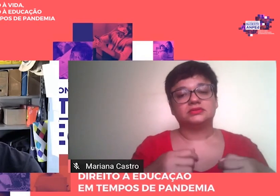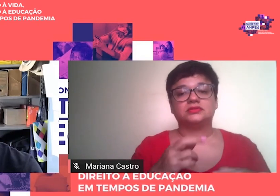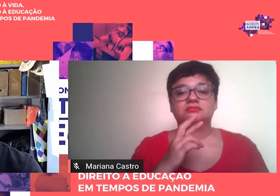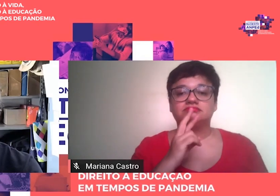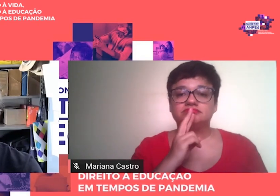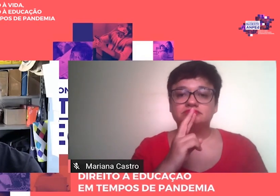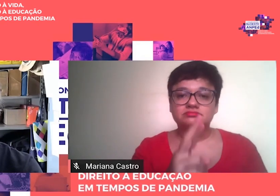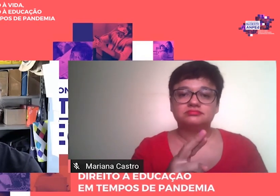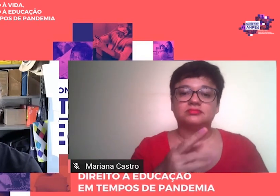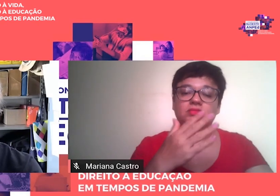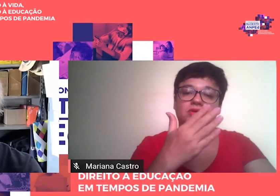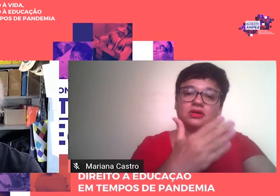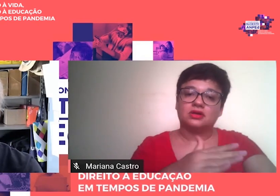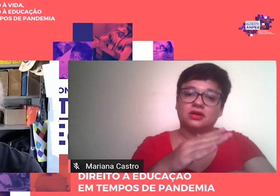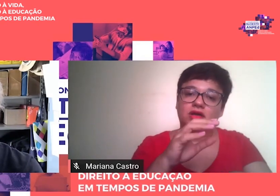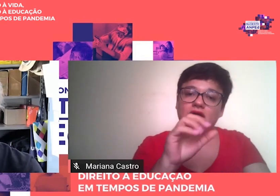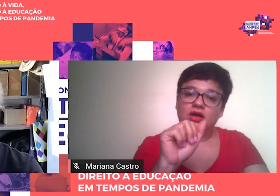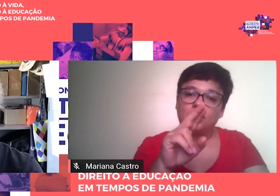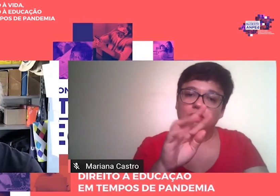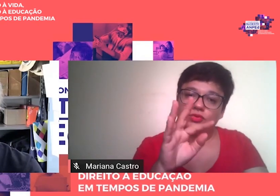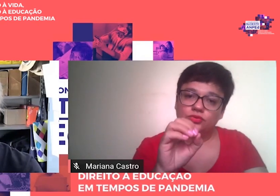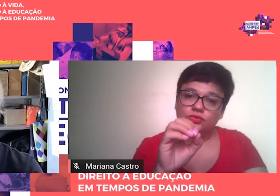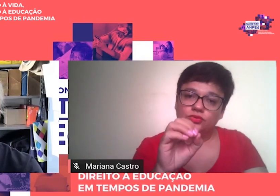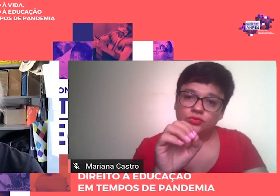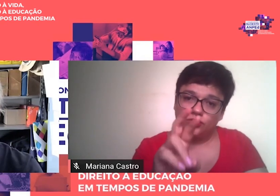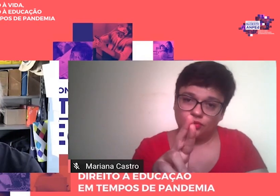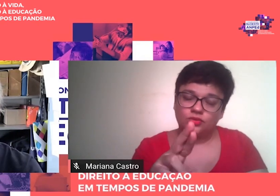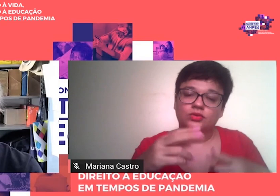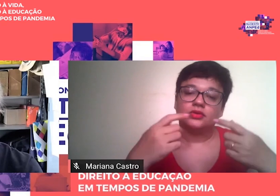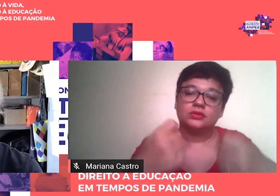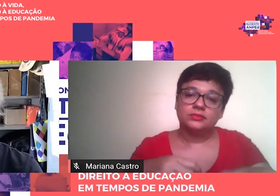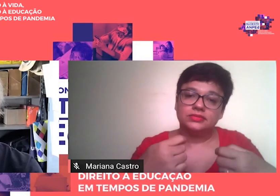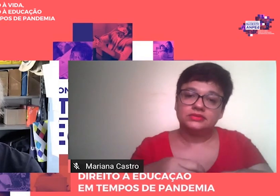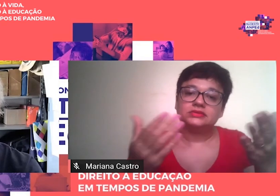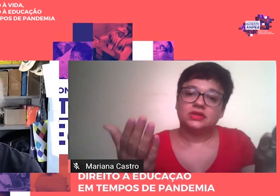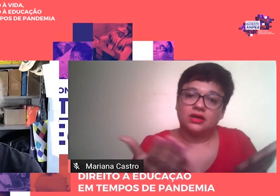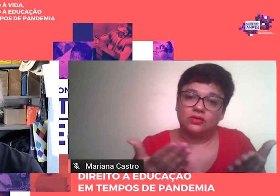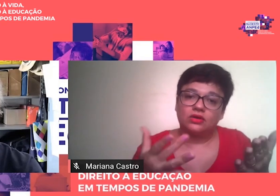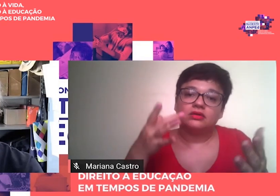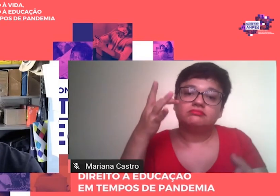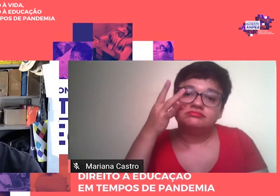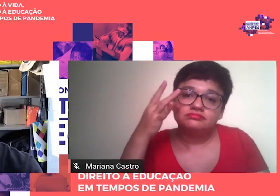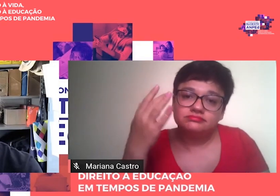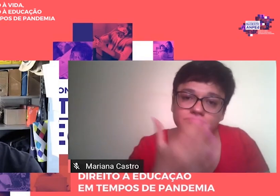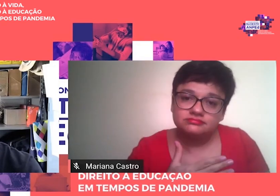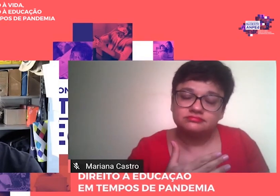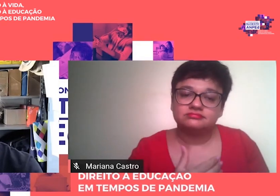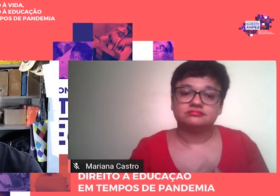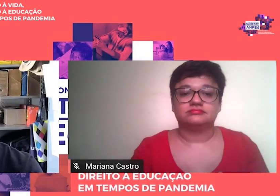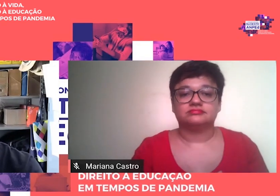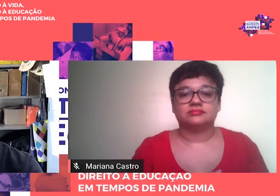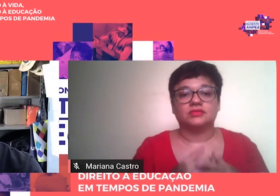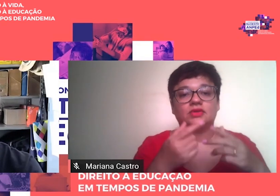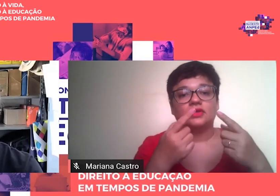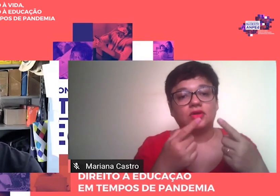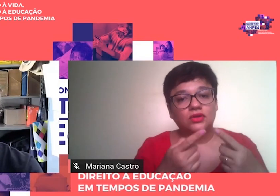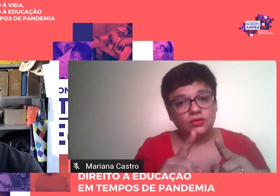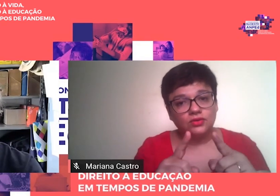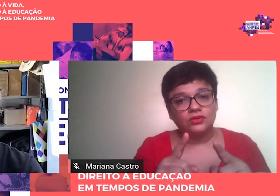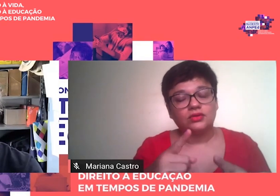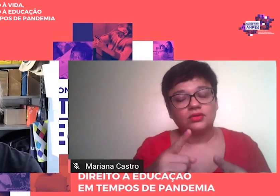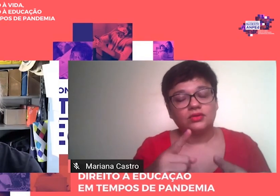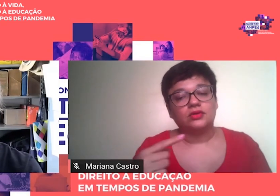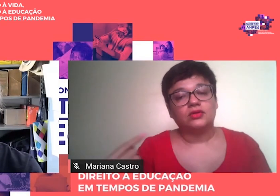obras desses autores, ainda está para ser empiricamente comprovado. O contrário, a